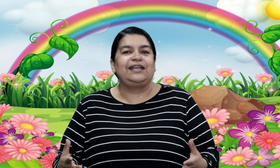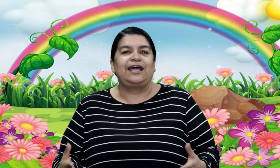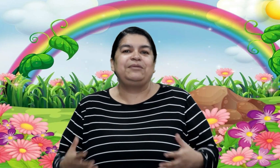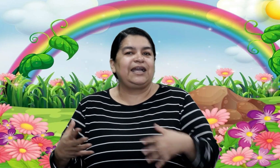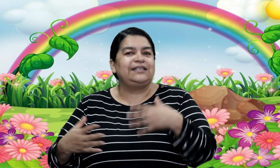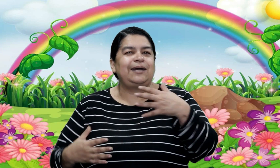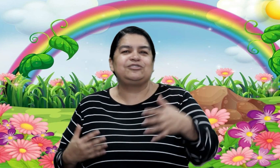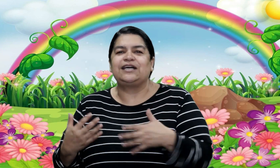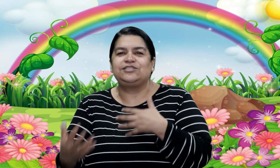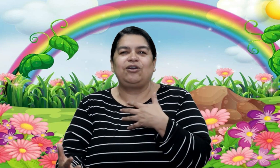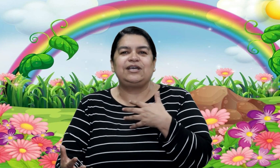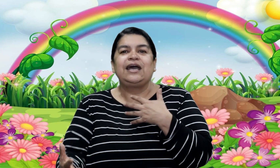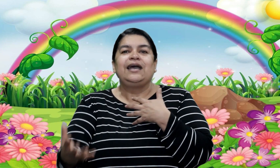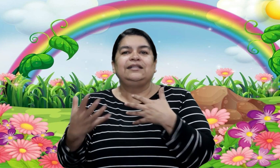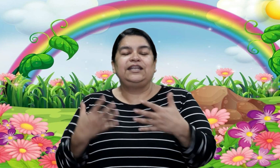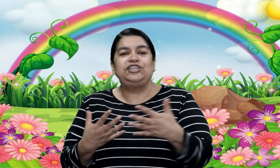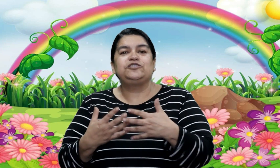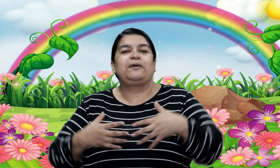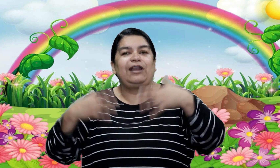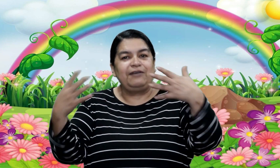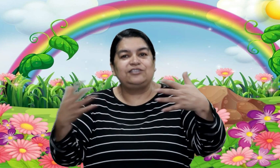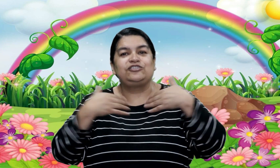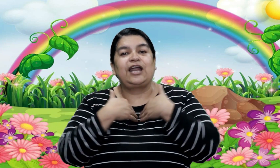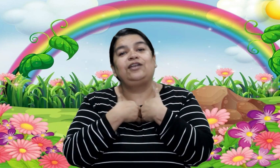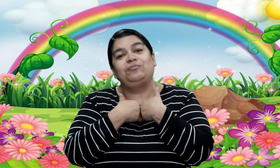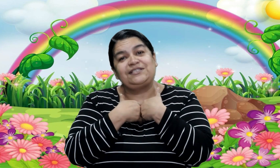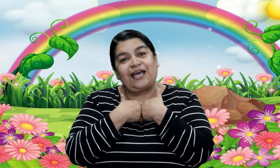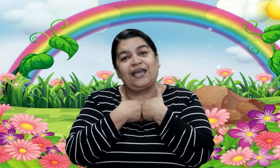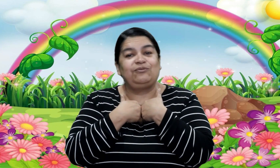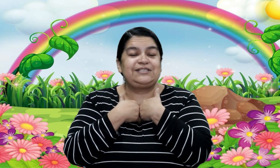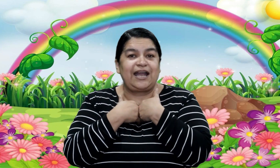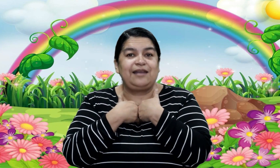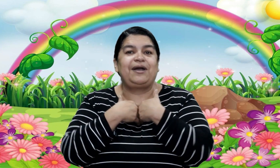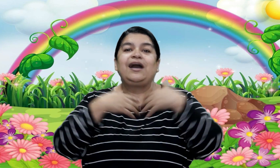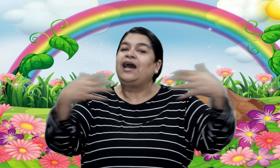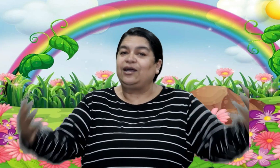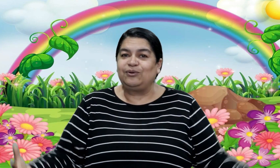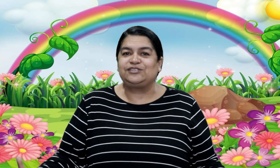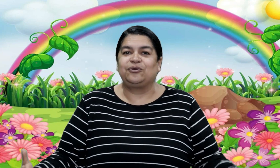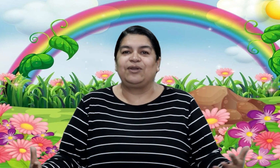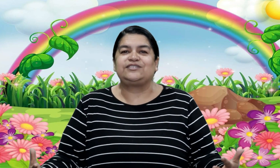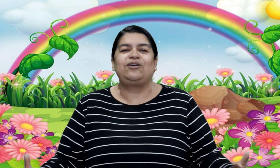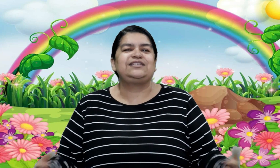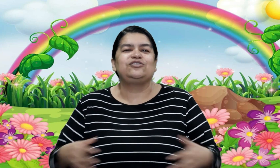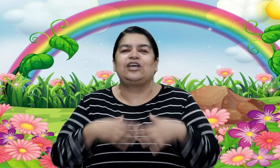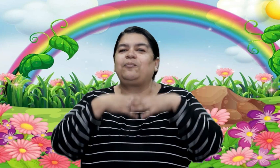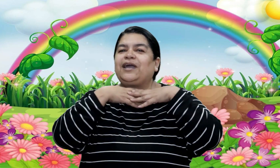realidad, mire cantamos canciones de niños pero a la vez nos traen un mensaje a nuestra alma, a nuestro corazón, así que usted lo puede